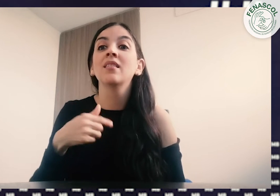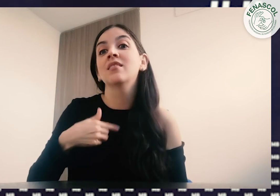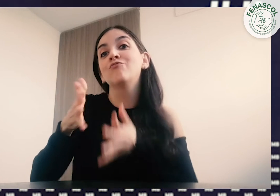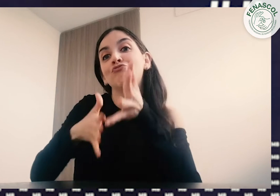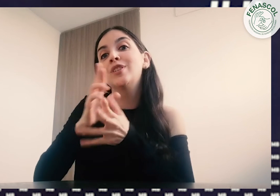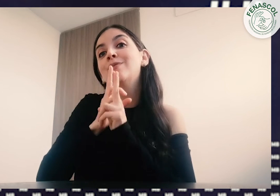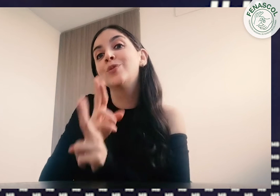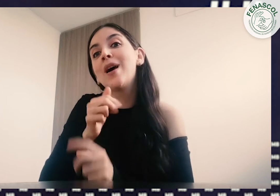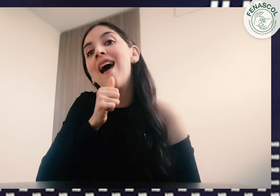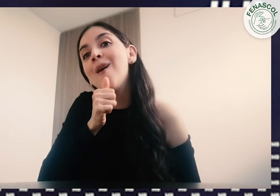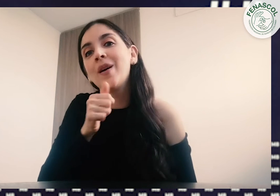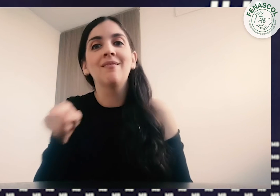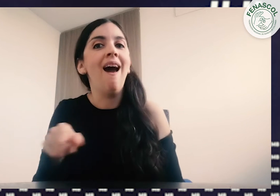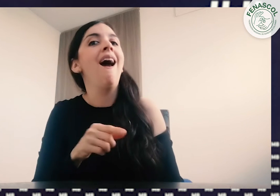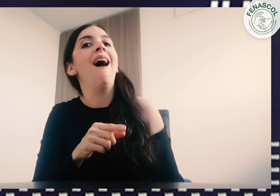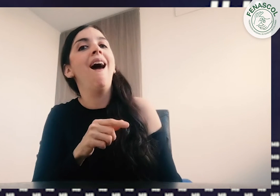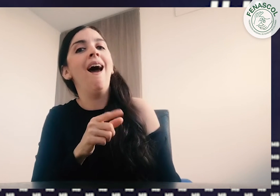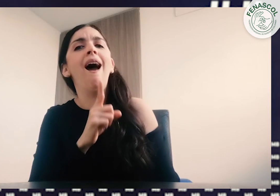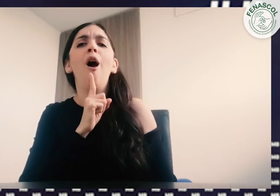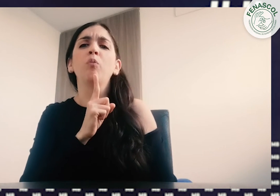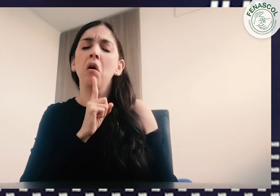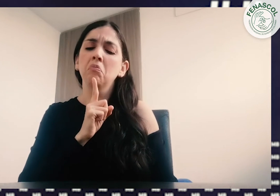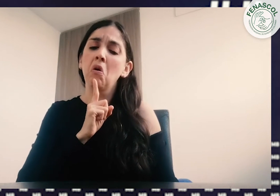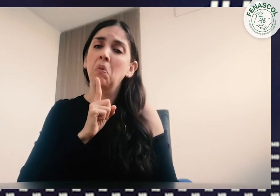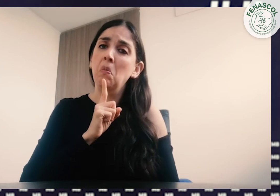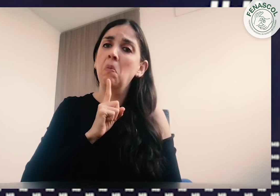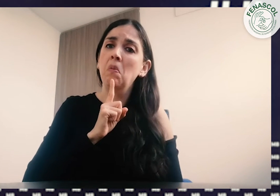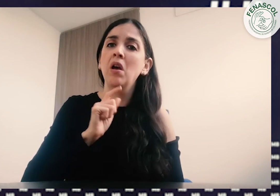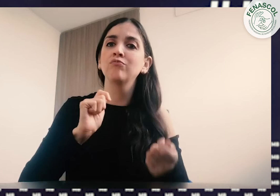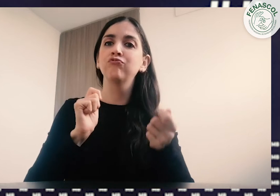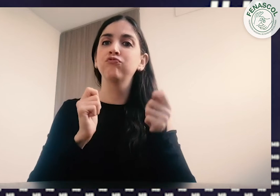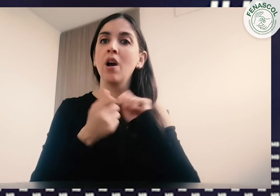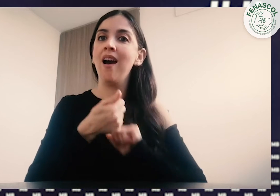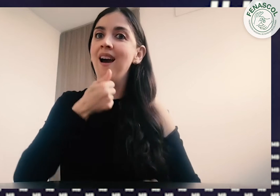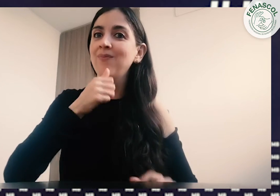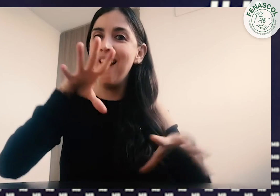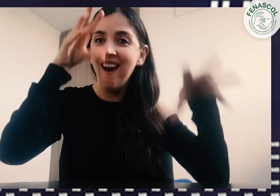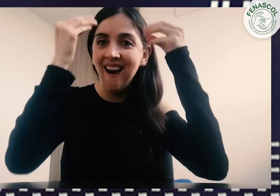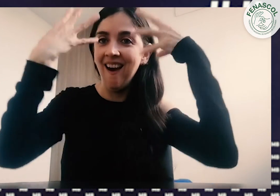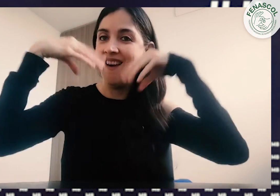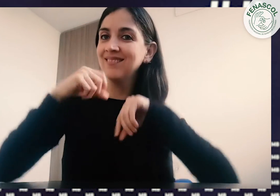digo una seña y él intenta repetirla hasta que la puede hacer bien Poco a poco aprende su lengua materna y la apropia